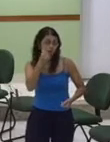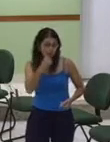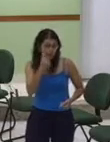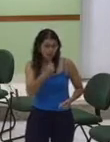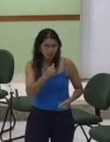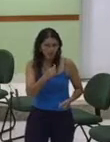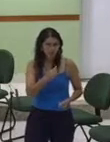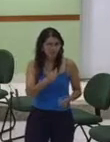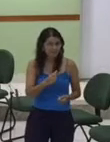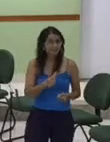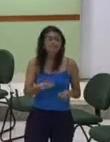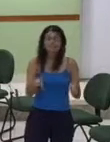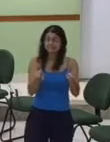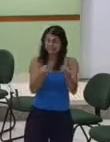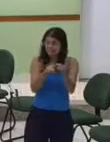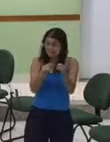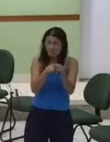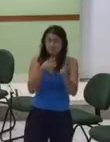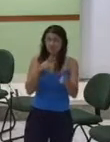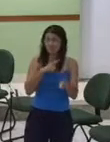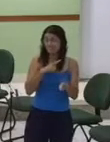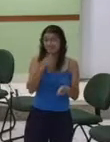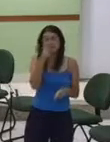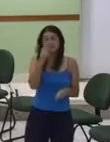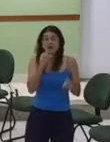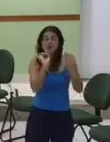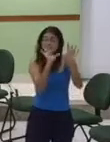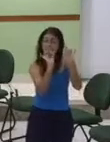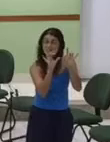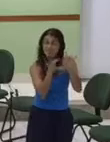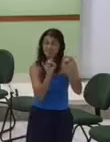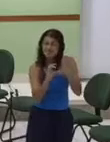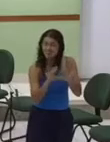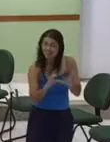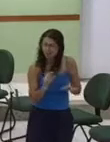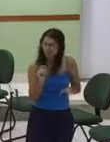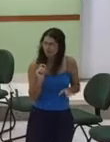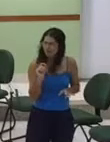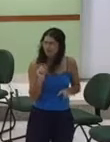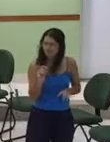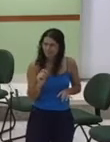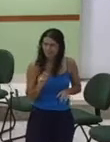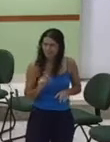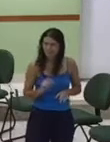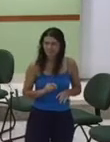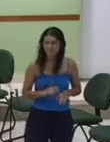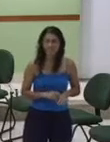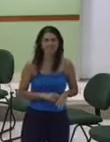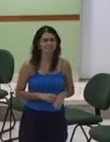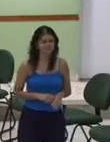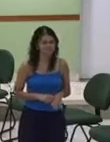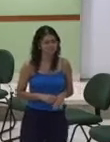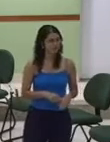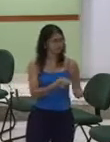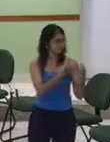outras com uma missão especial não são mais especial que a outra mas elas têm uma missão especial